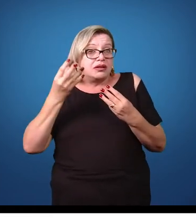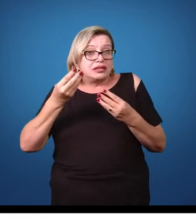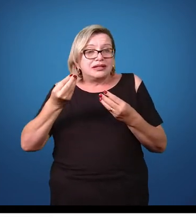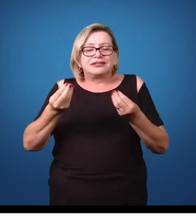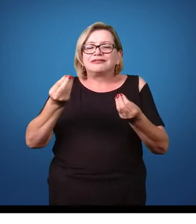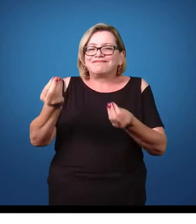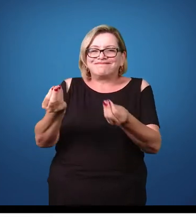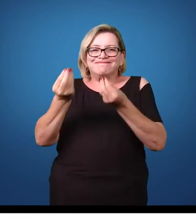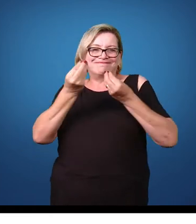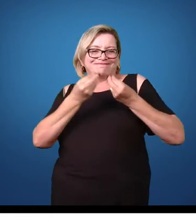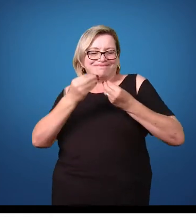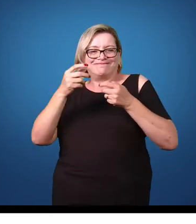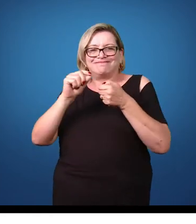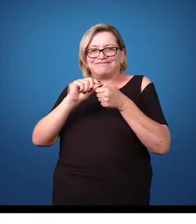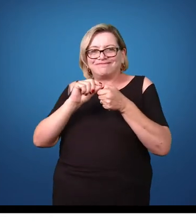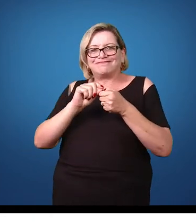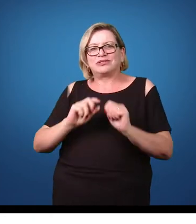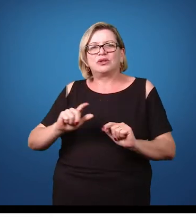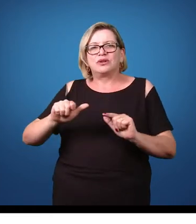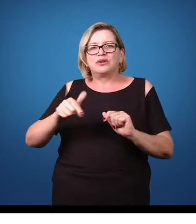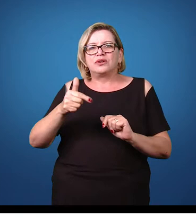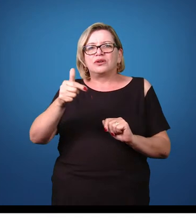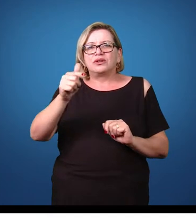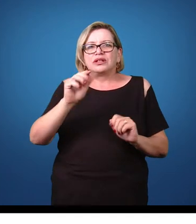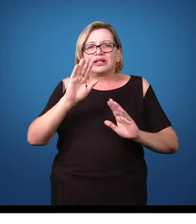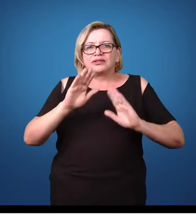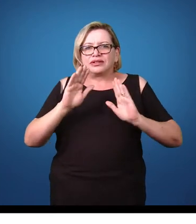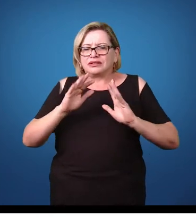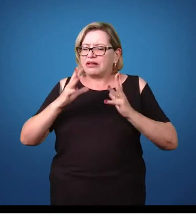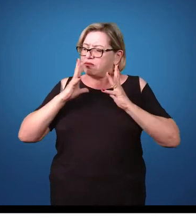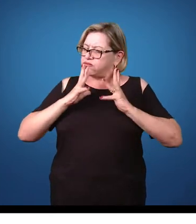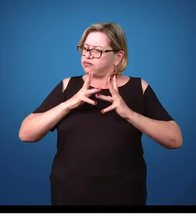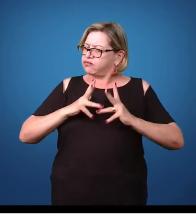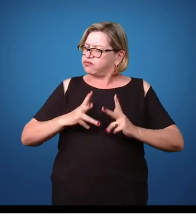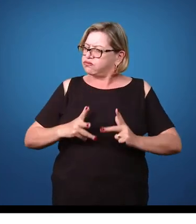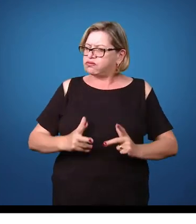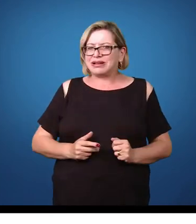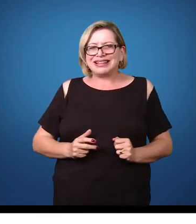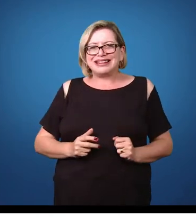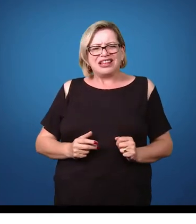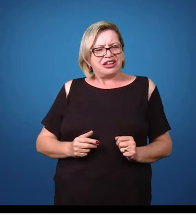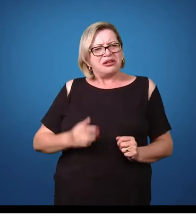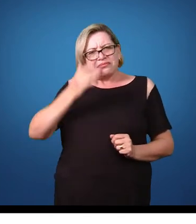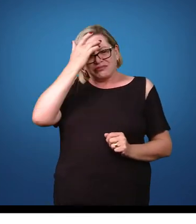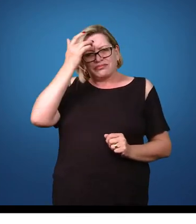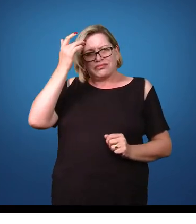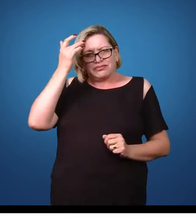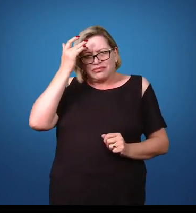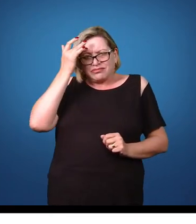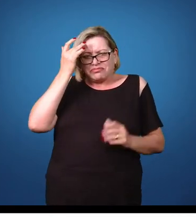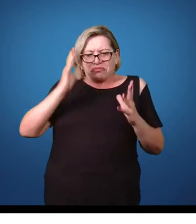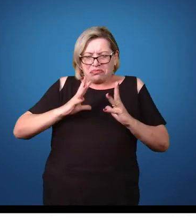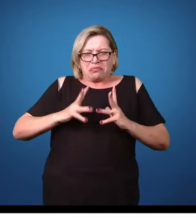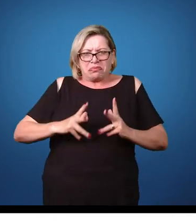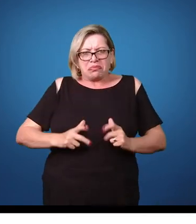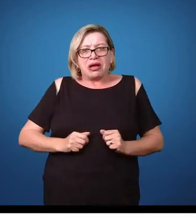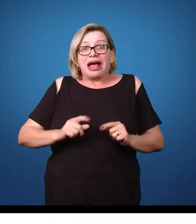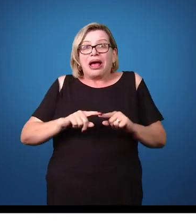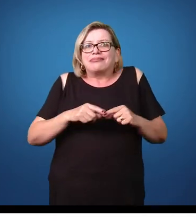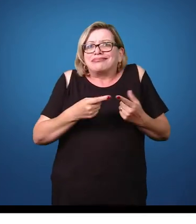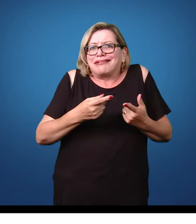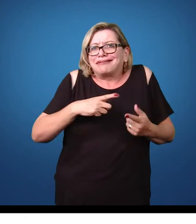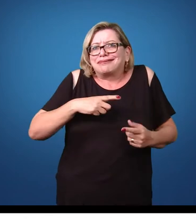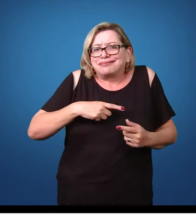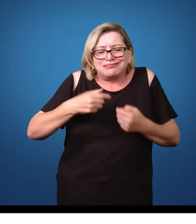seja infectada. Um outro detalhe, nem sempre hábitos de higiene estão relacionados com a pessoa ter ou não piolho.